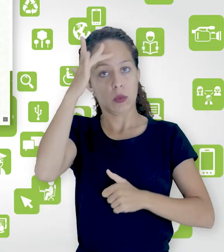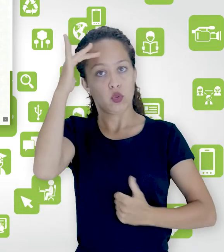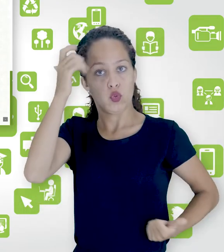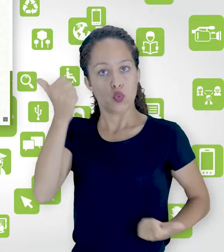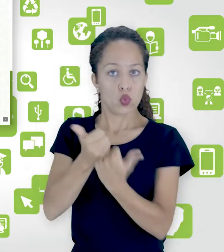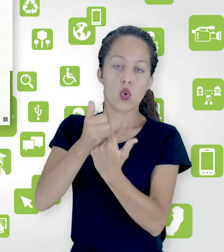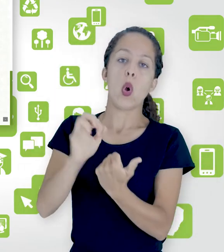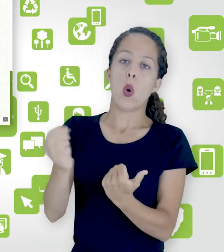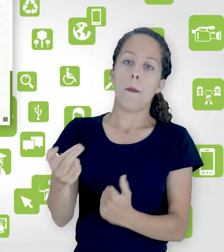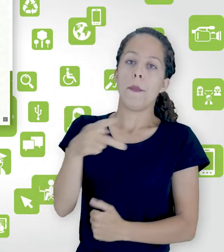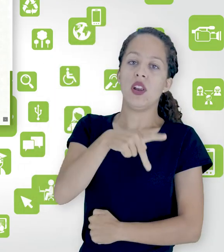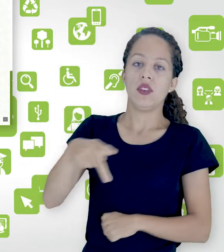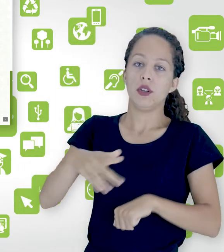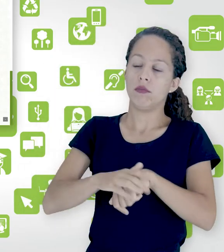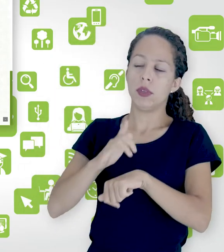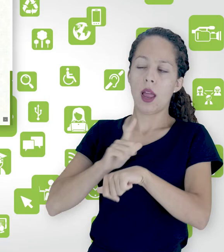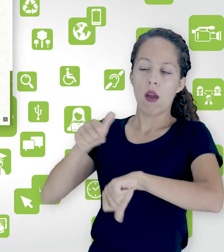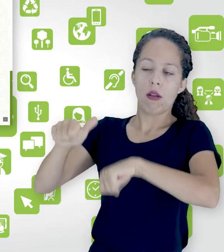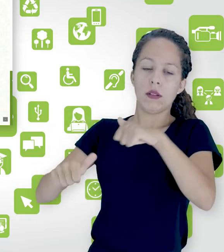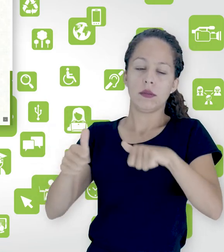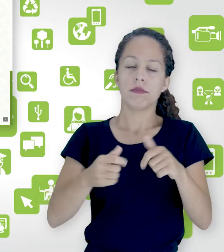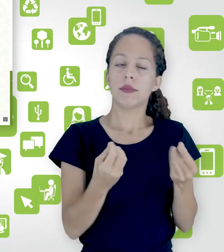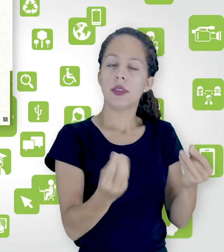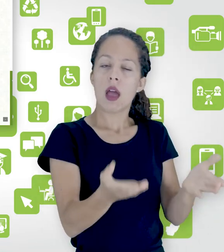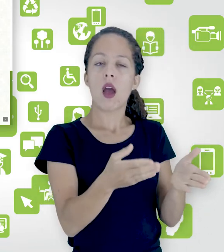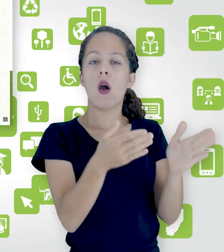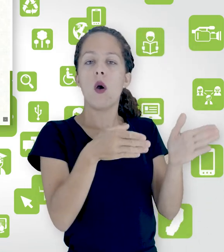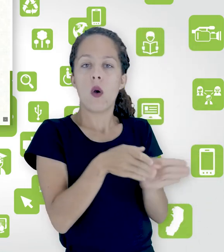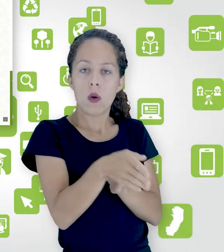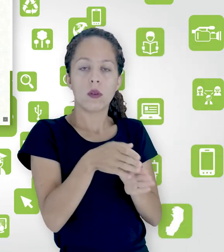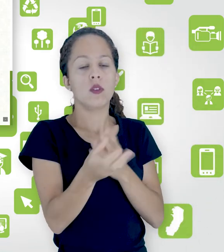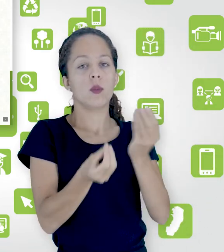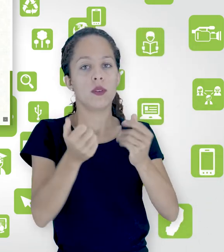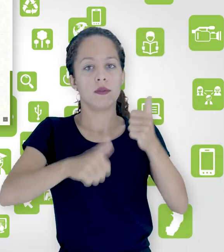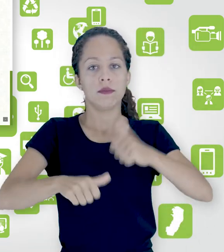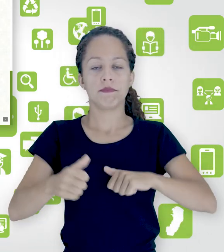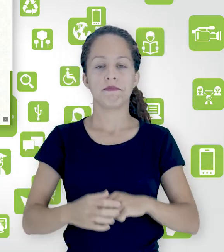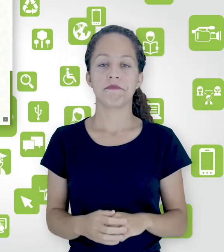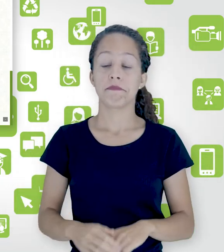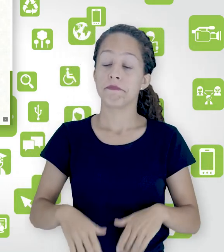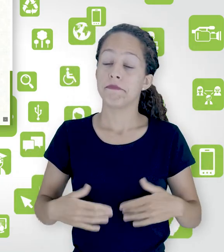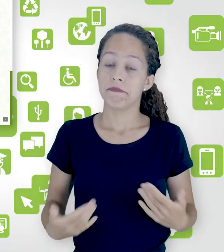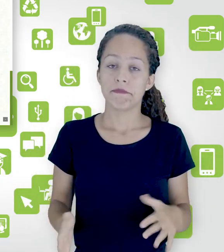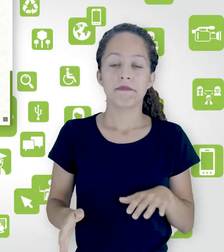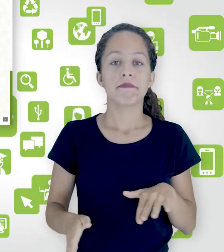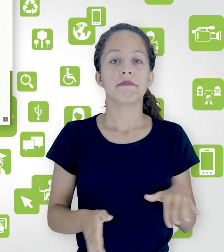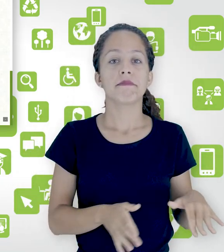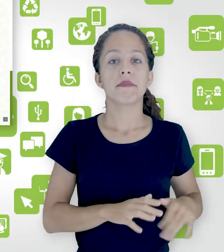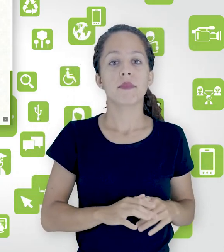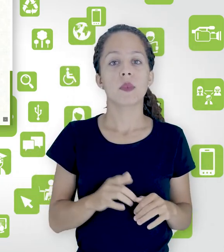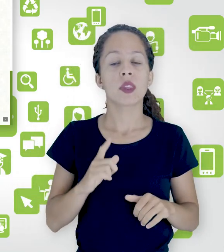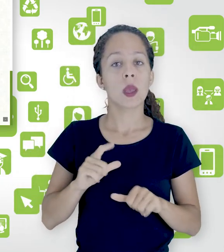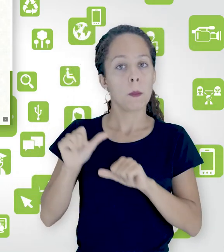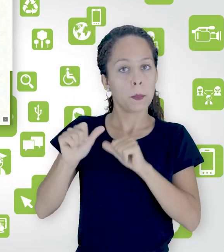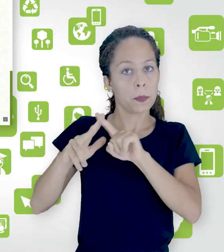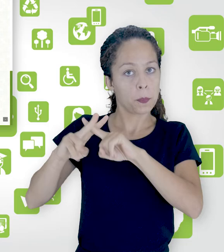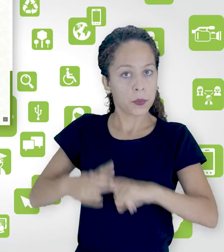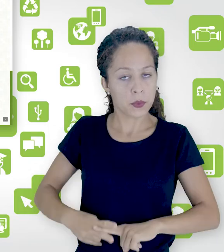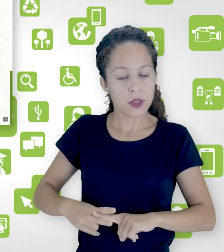tutores ou professores avaliarem, orientações para avaliar essa questão. Bom, por fim, salve as mudanças